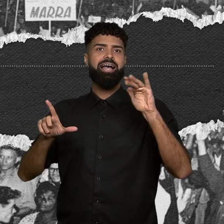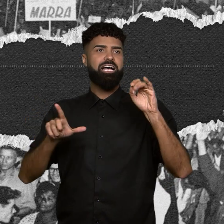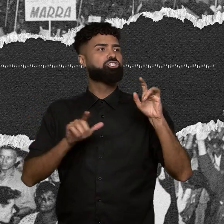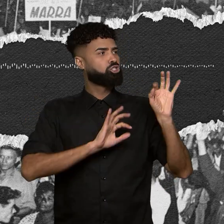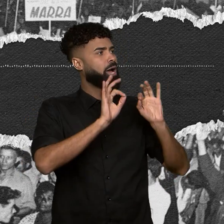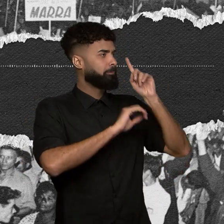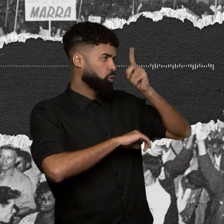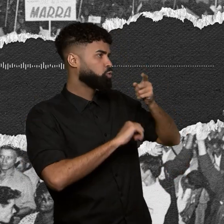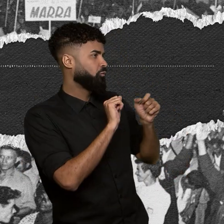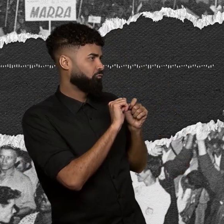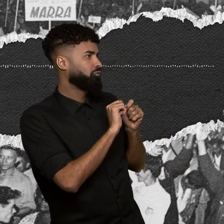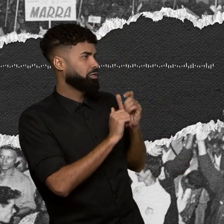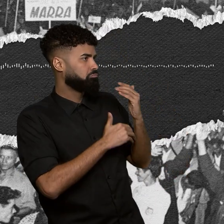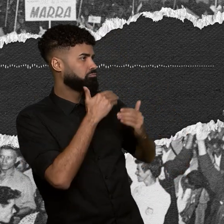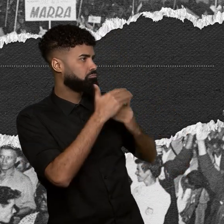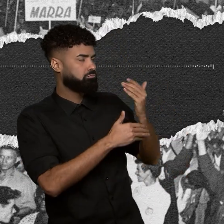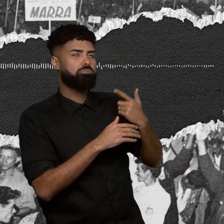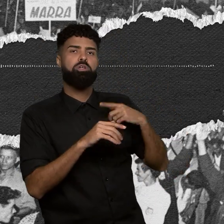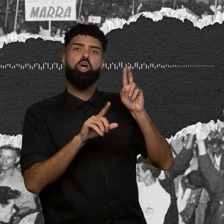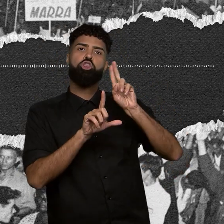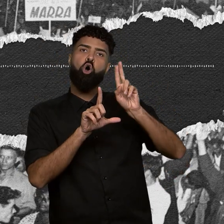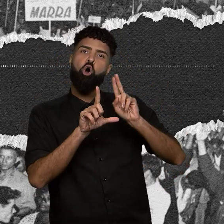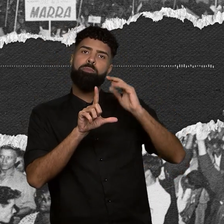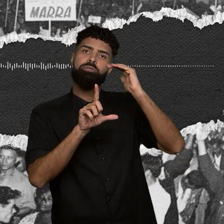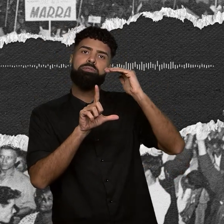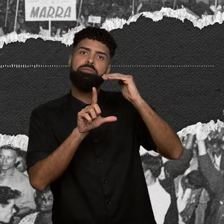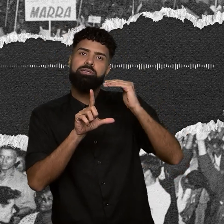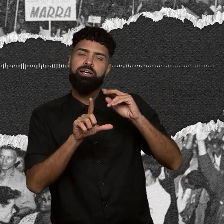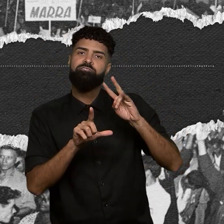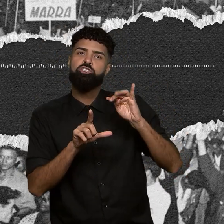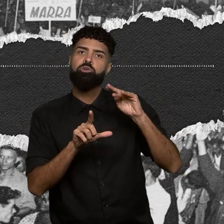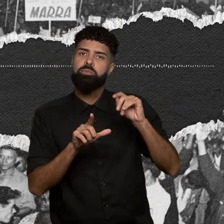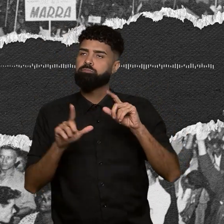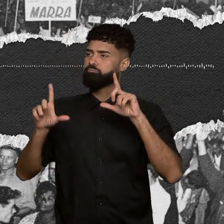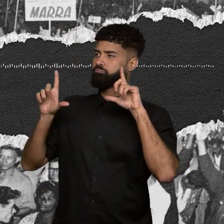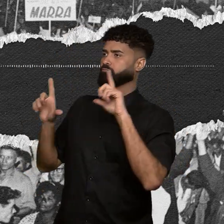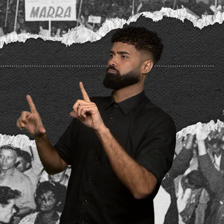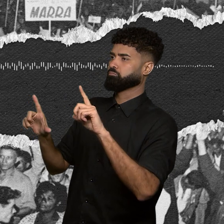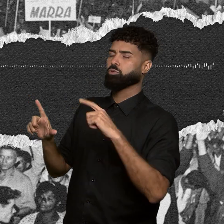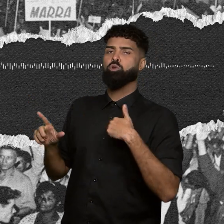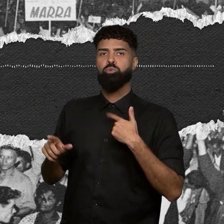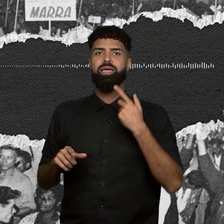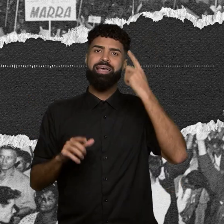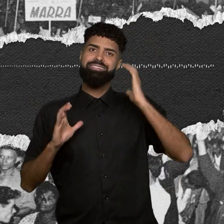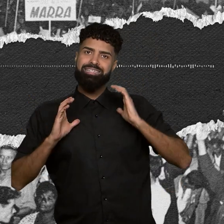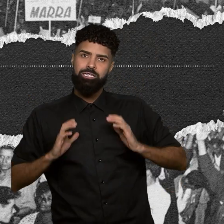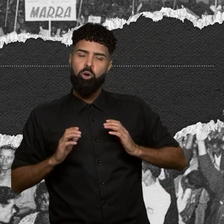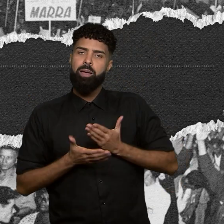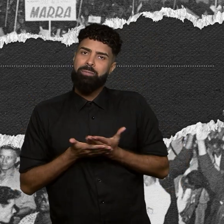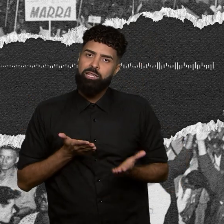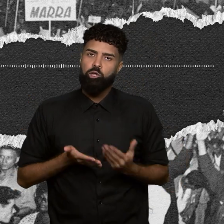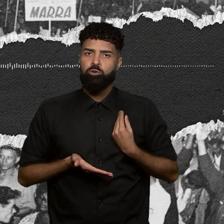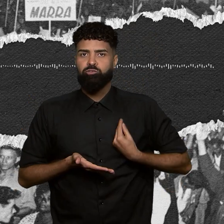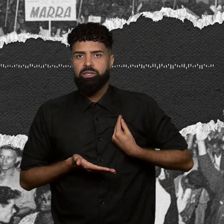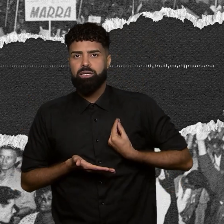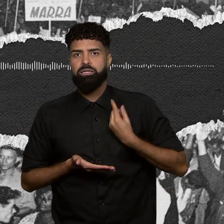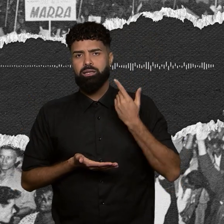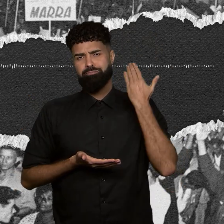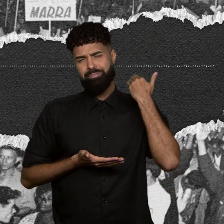com a placa com os nomes das vítimas para tratar esses cidadãos que perderam suas vidas nessa grande tragédia que